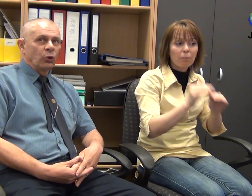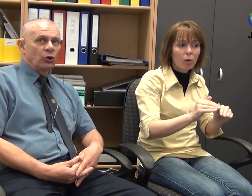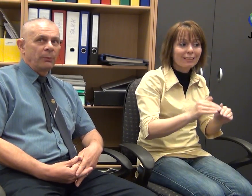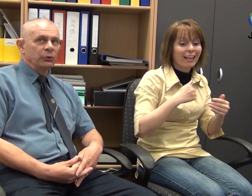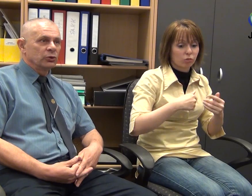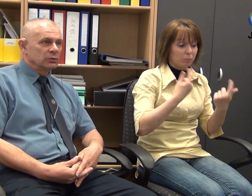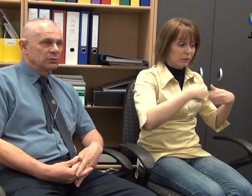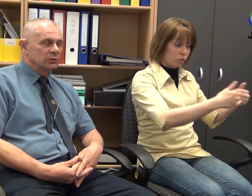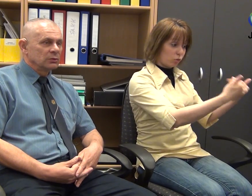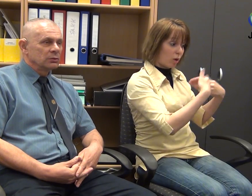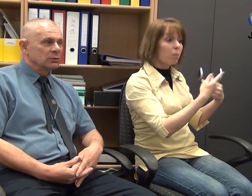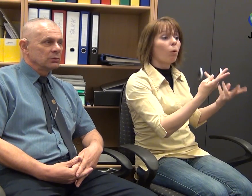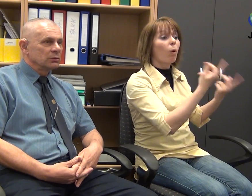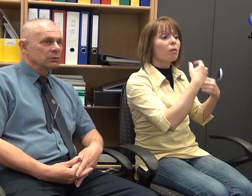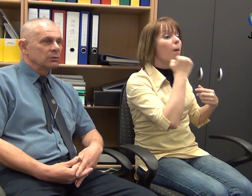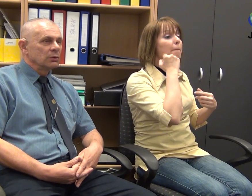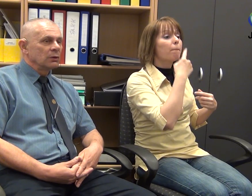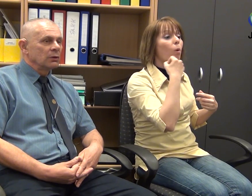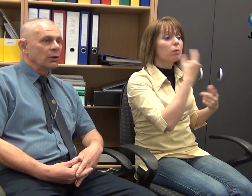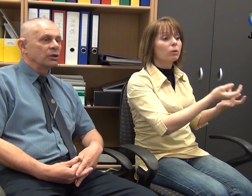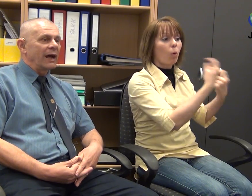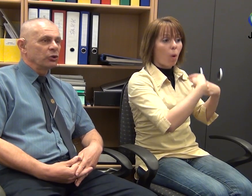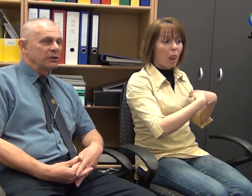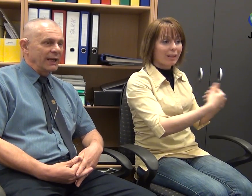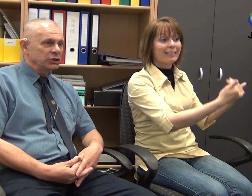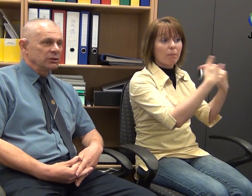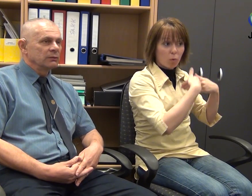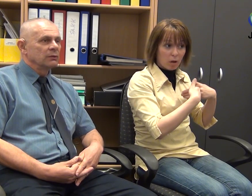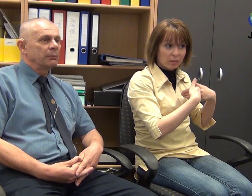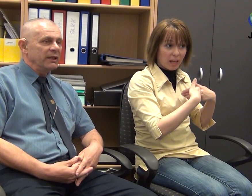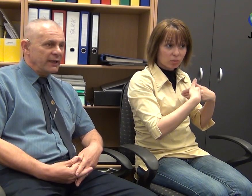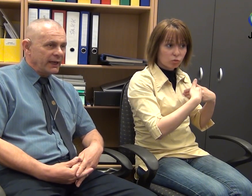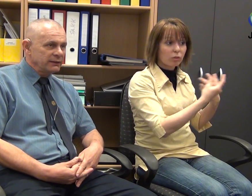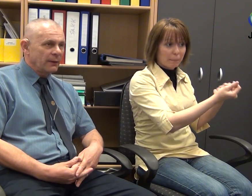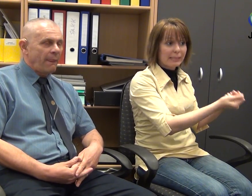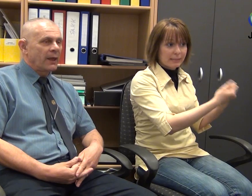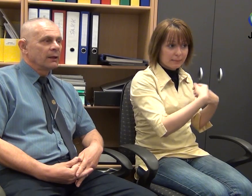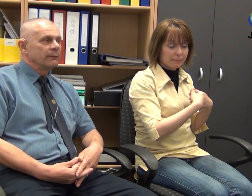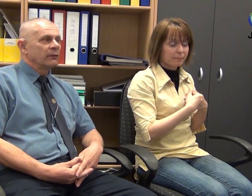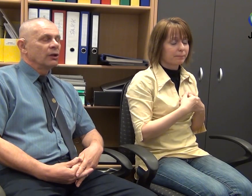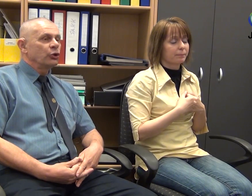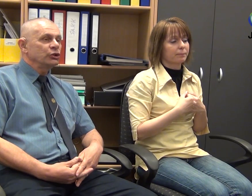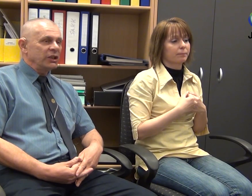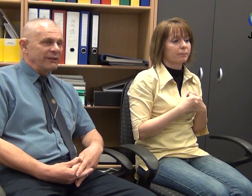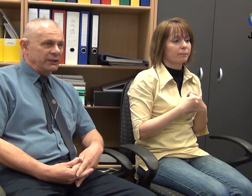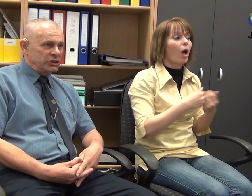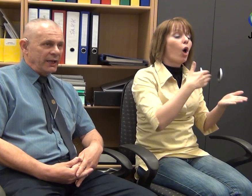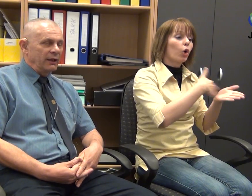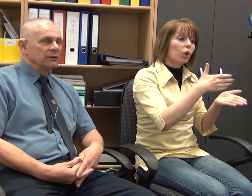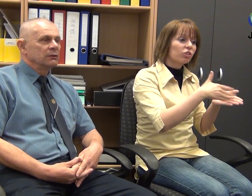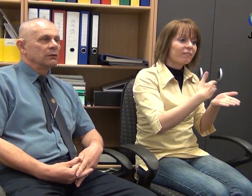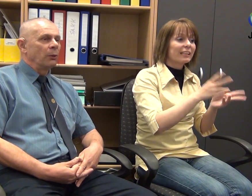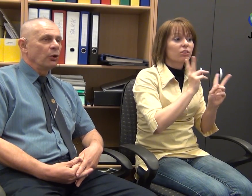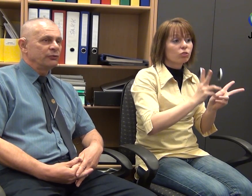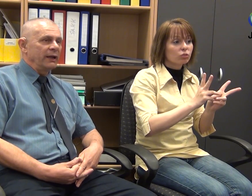MOB-tól kapjuk a támogatási pénzeket. Költségvetést